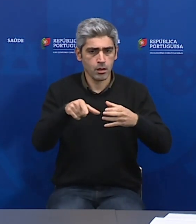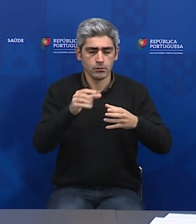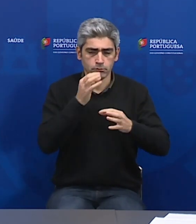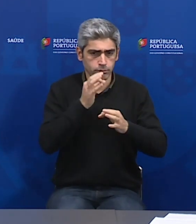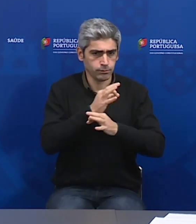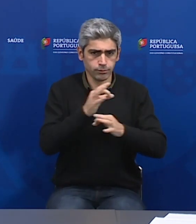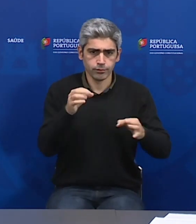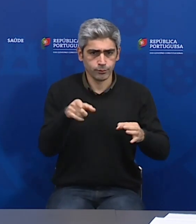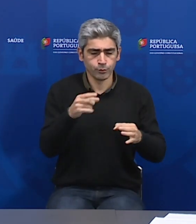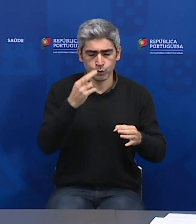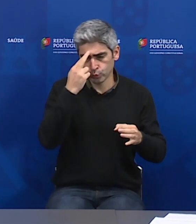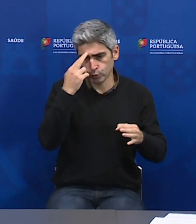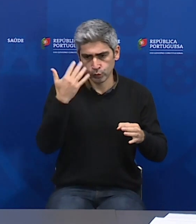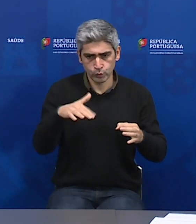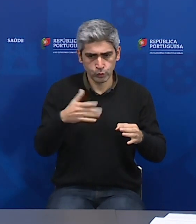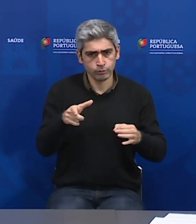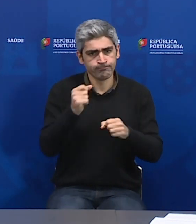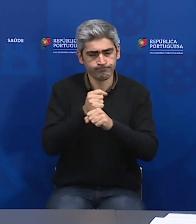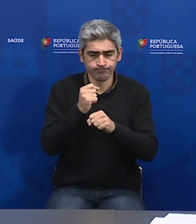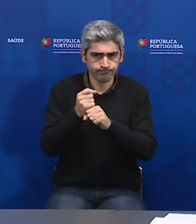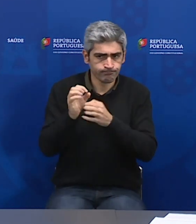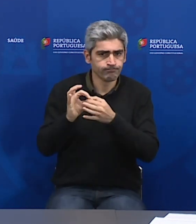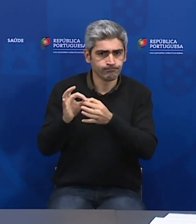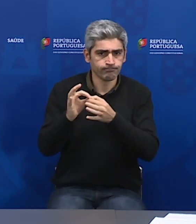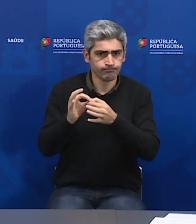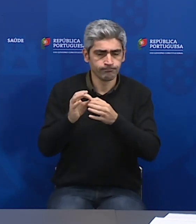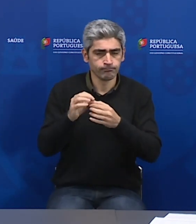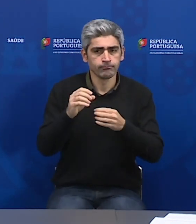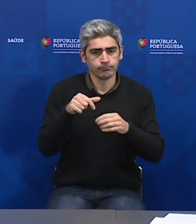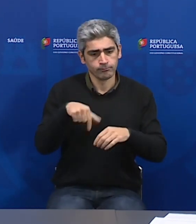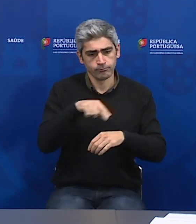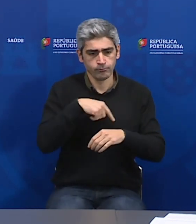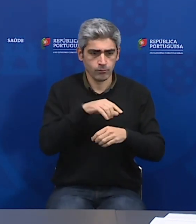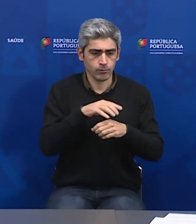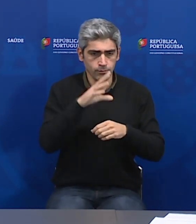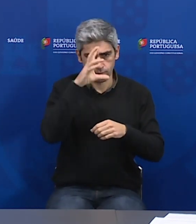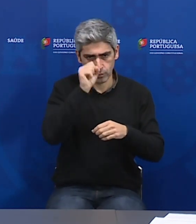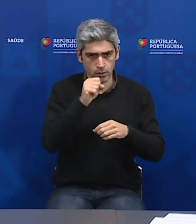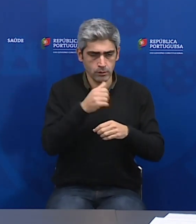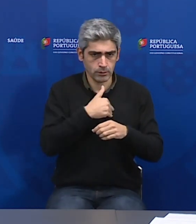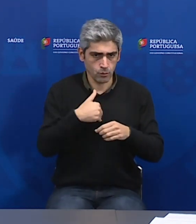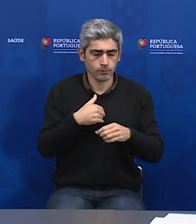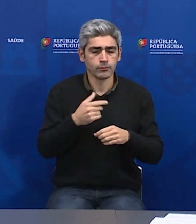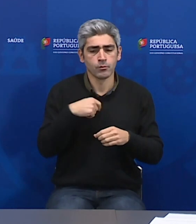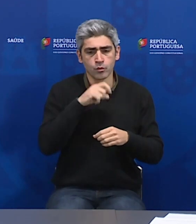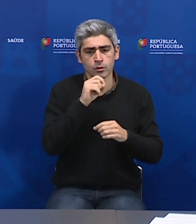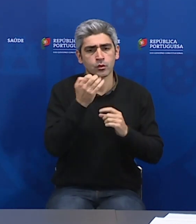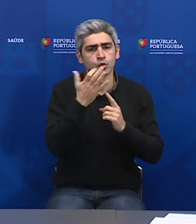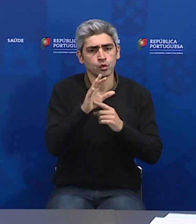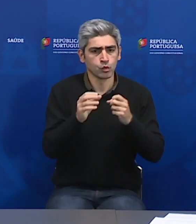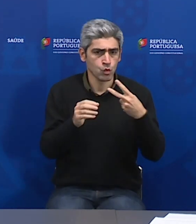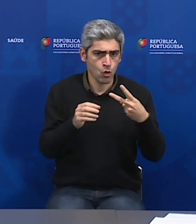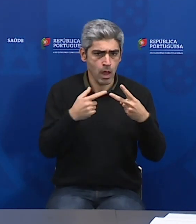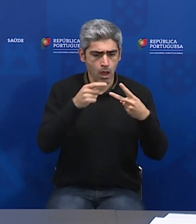na forma como têm trabalhado com a tutela. Dou, por exemplo, dois exemplos, mas podia dar sete